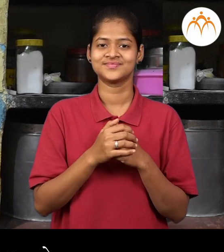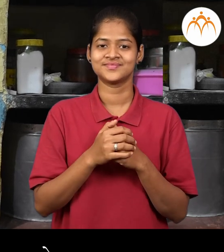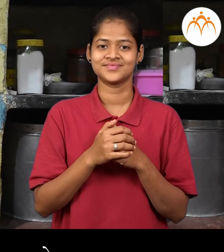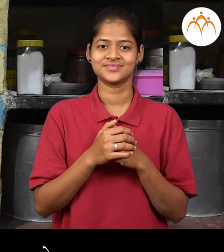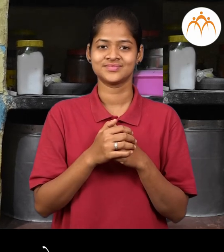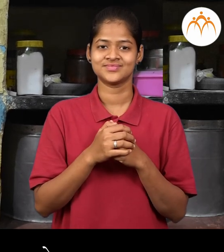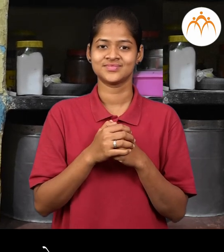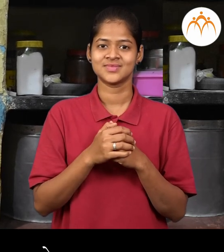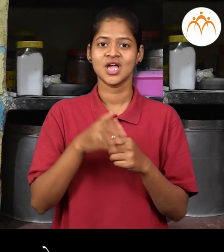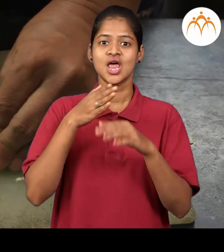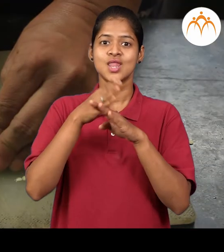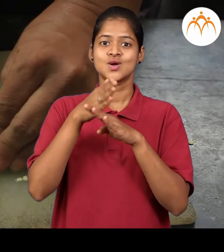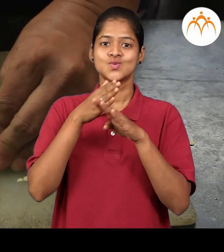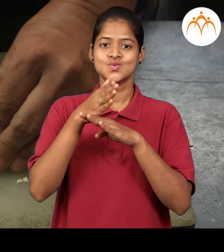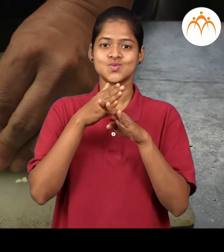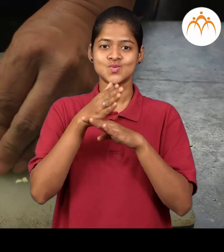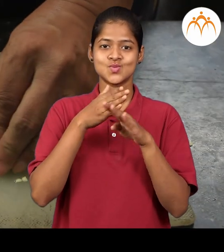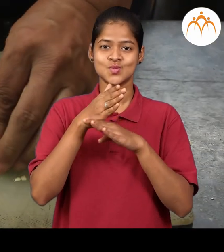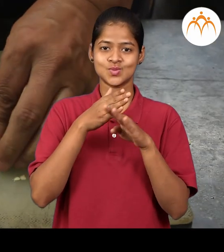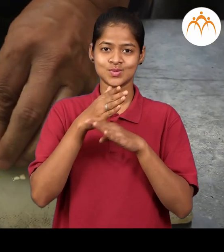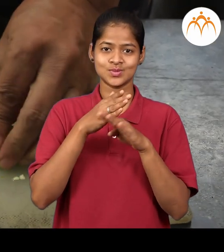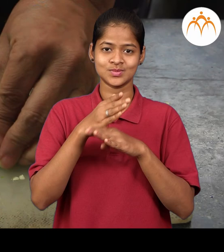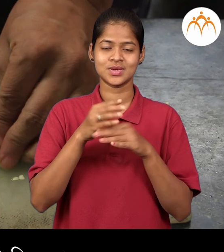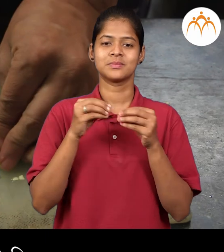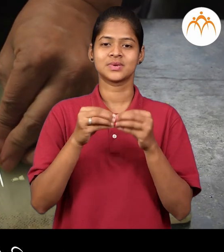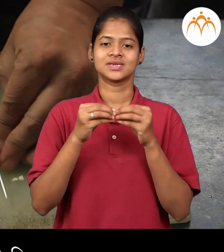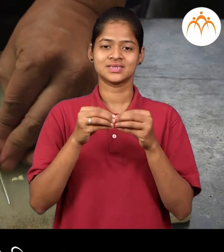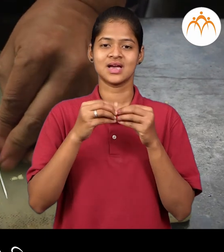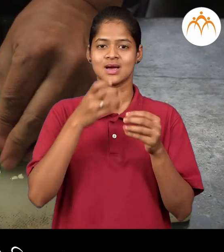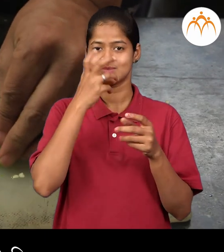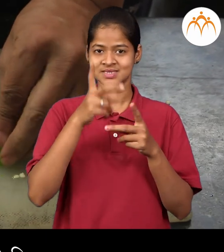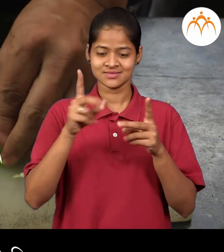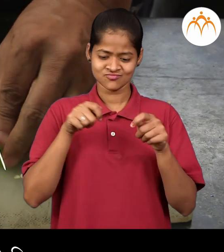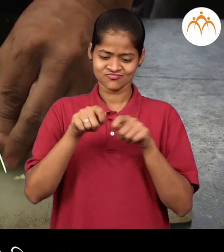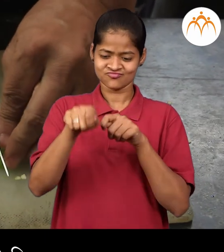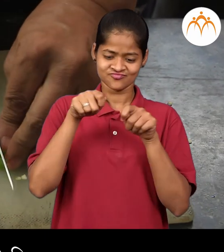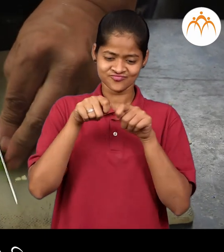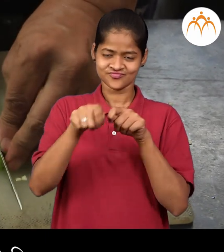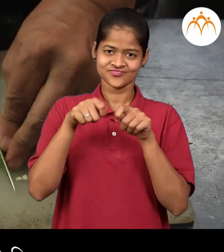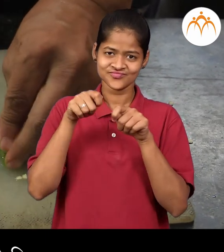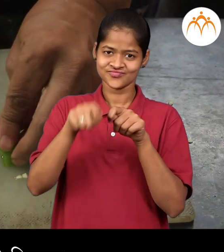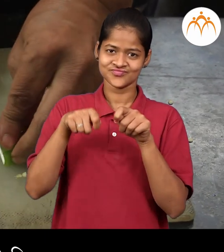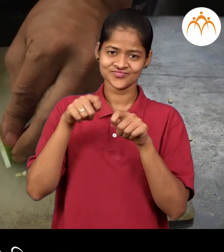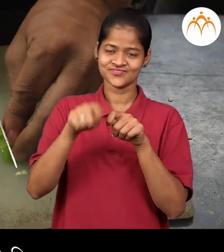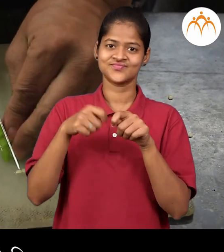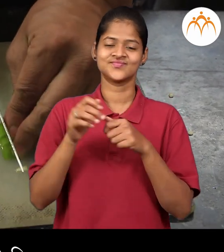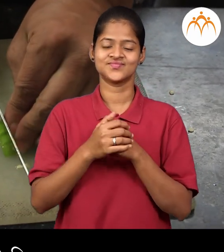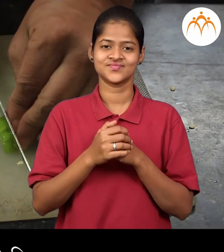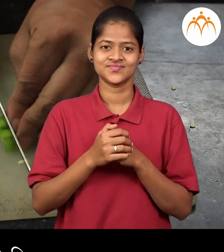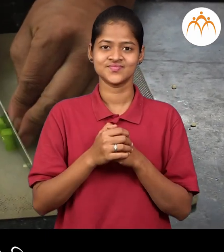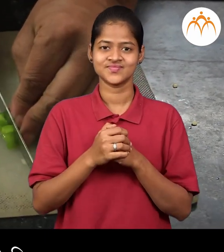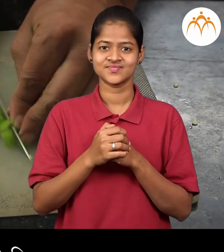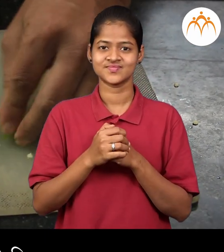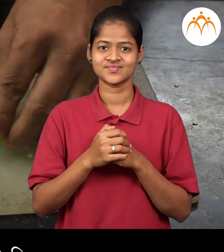सुरी सुरी दे भाजा फड़े चिर्तात